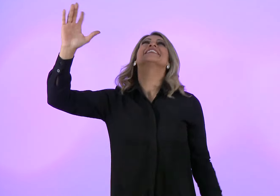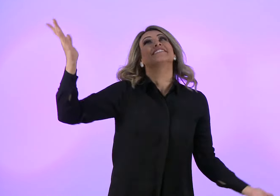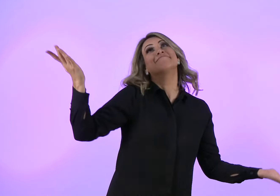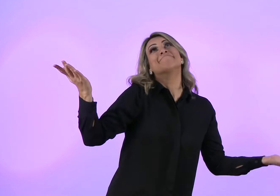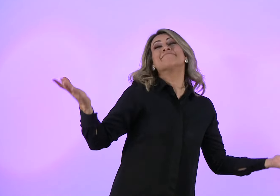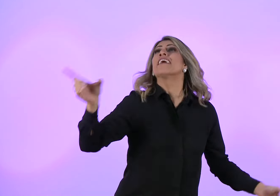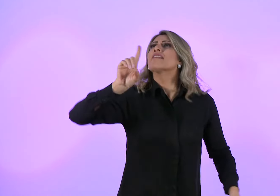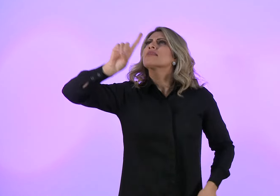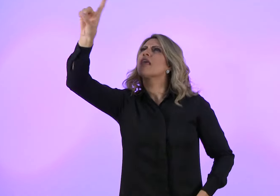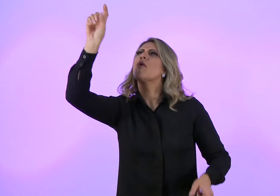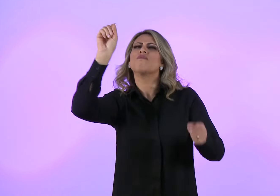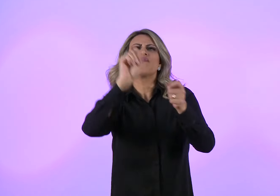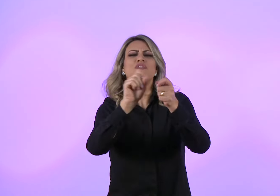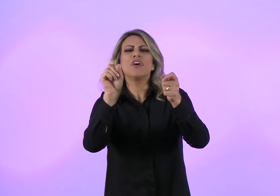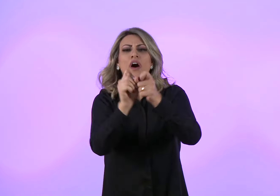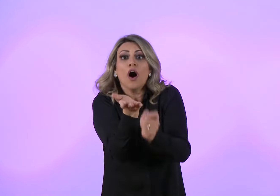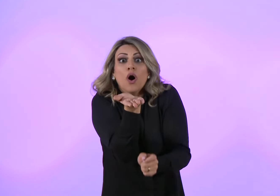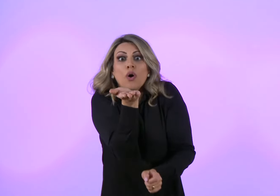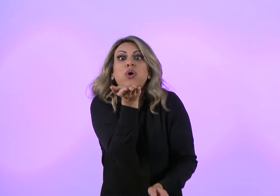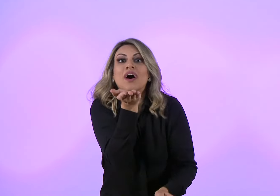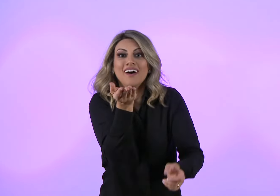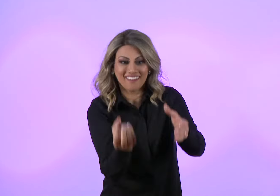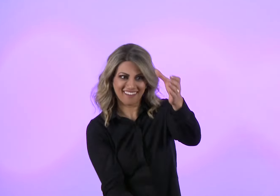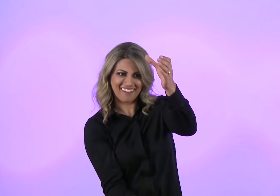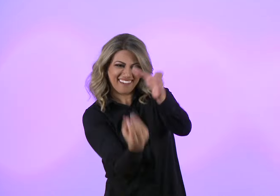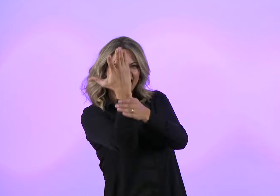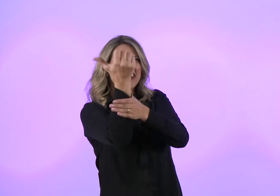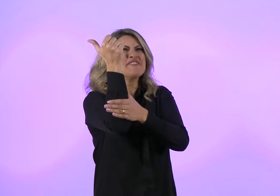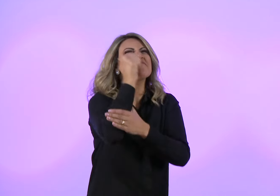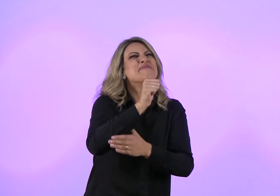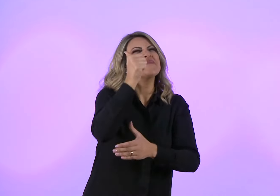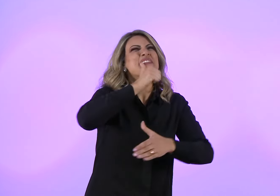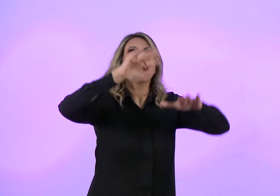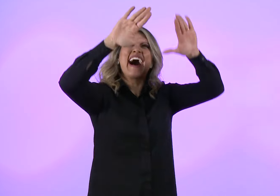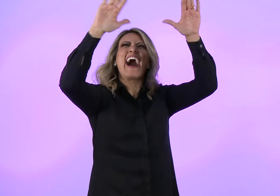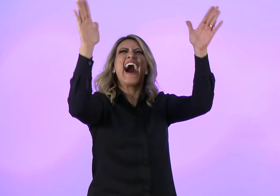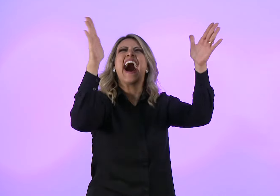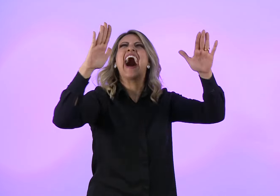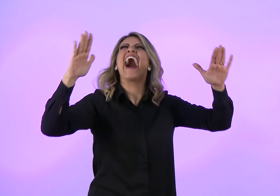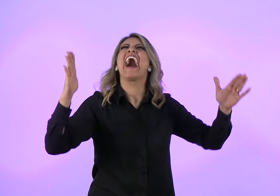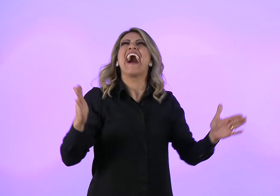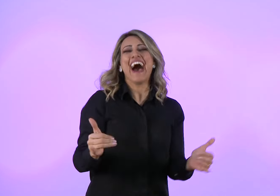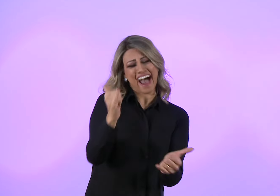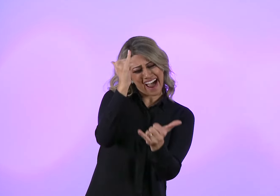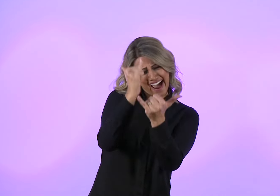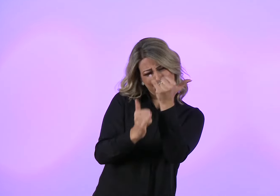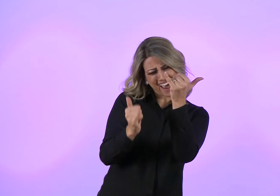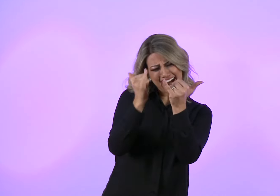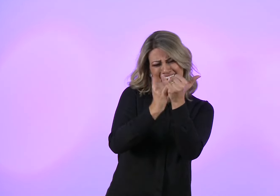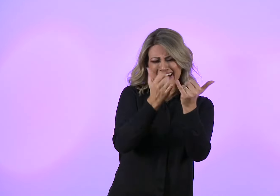Sou sua imagem e semelhança Amiga,